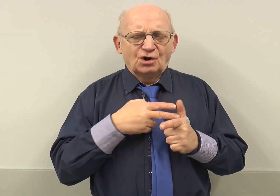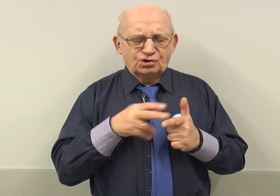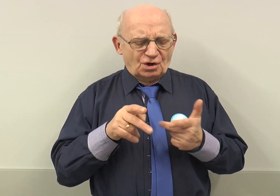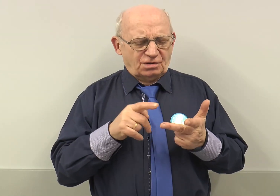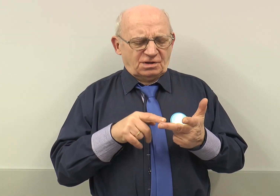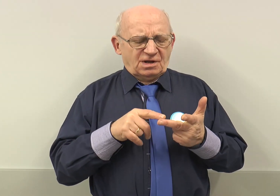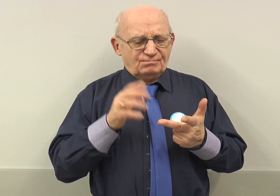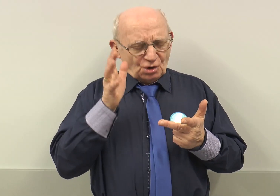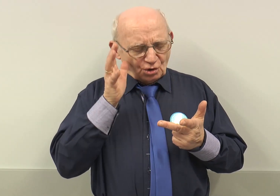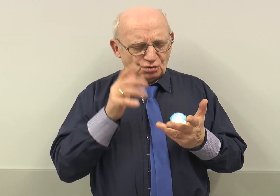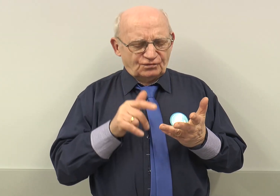Krosno, Brzozów,